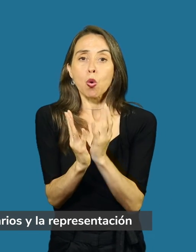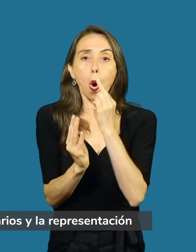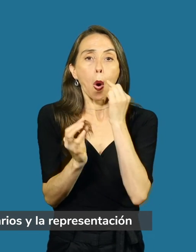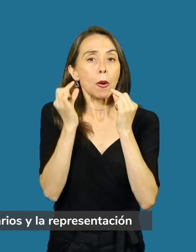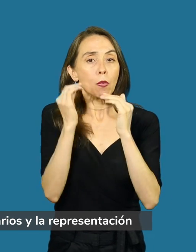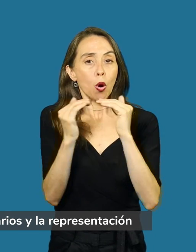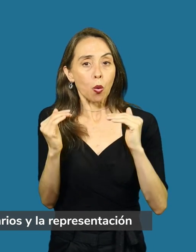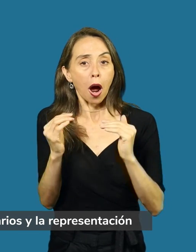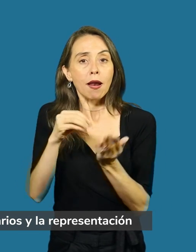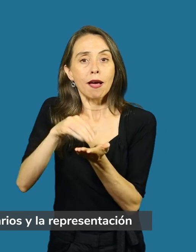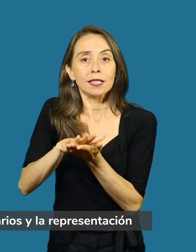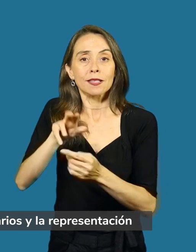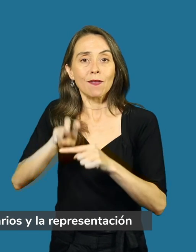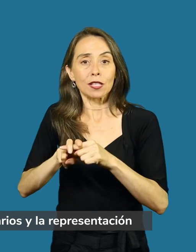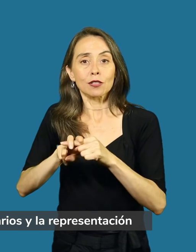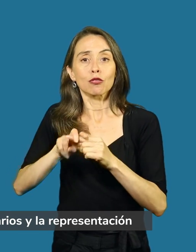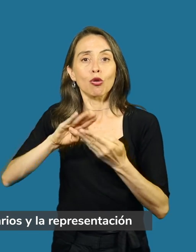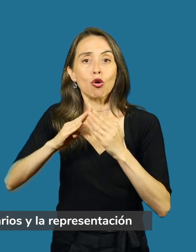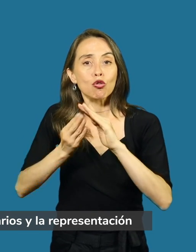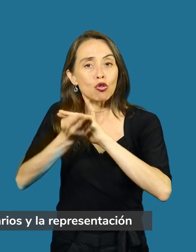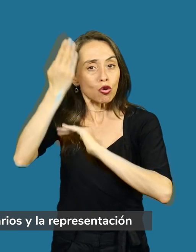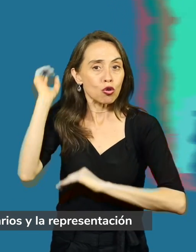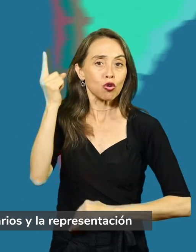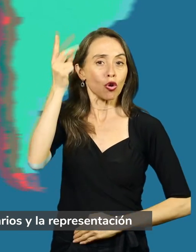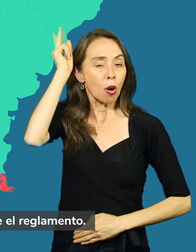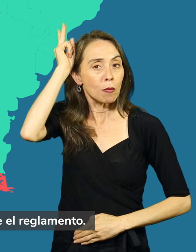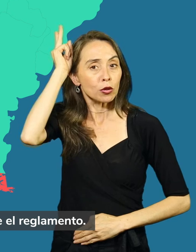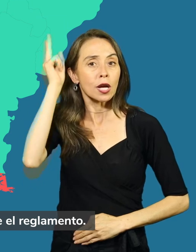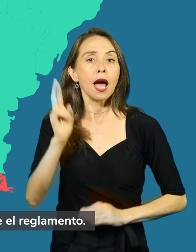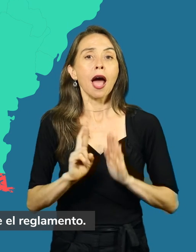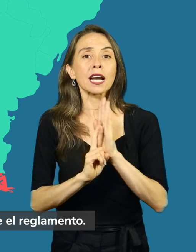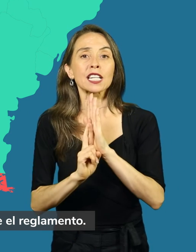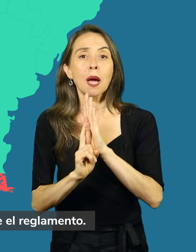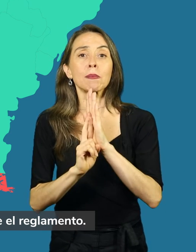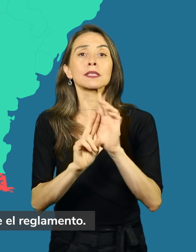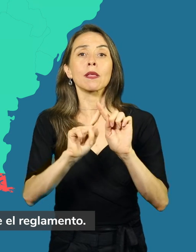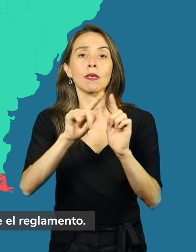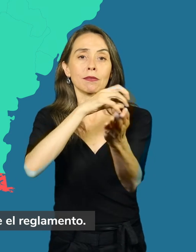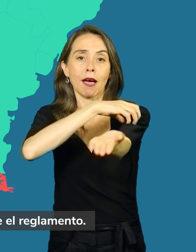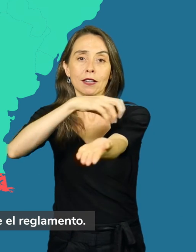para pueblos originarios y la representación de distintas regiones, como lo dice el reglamento.